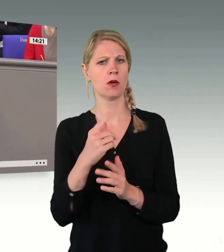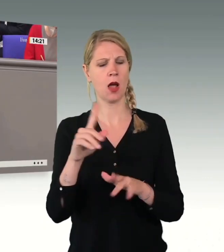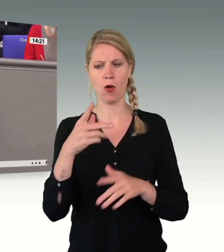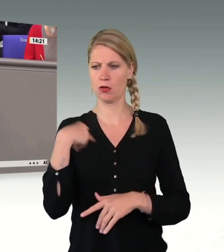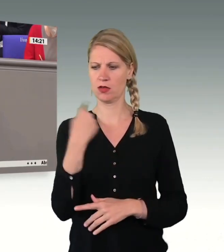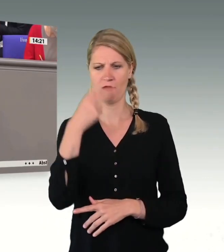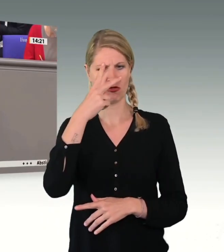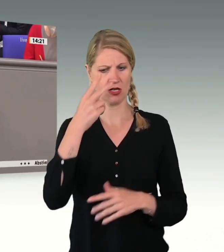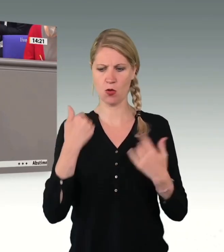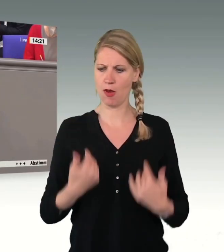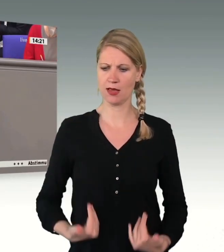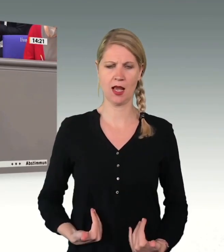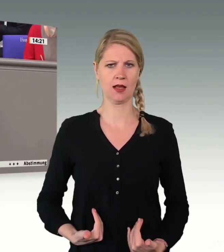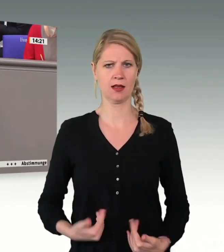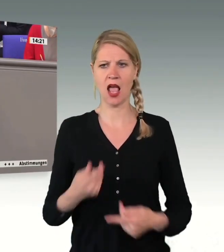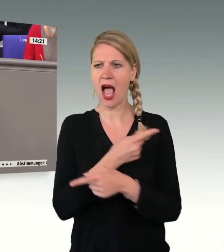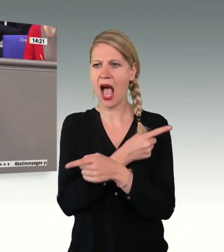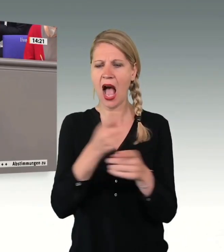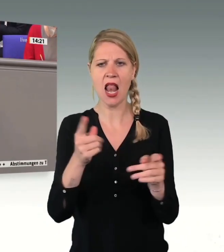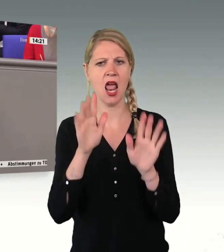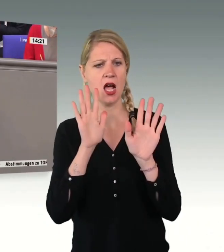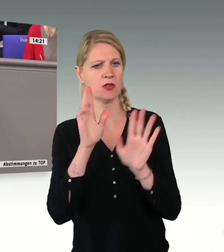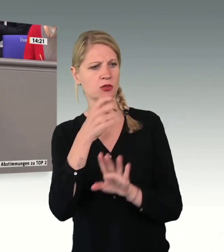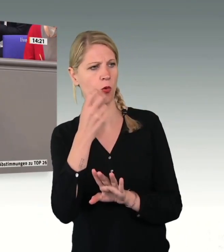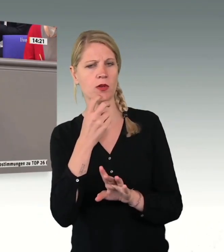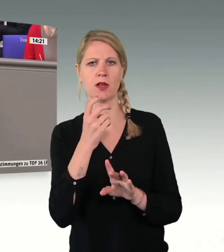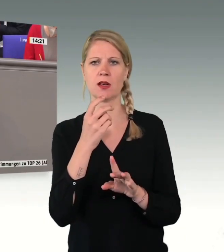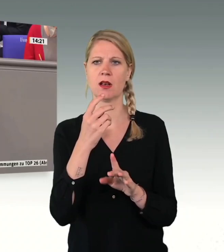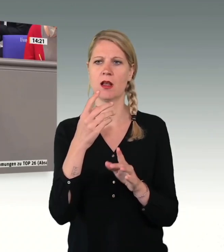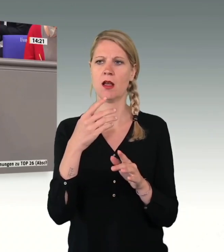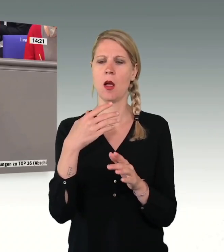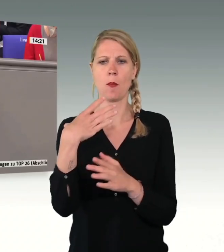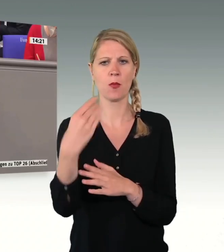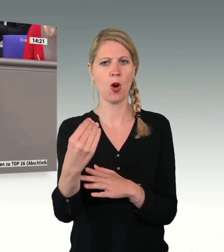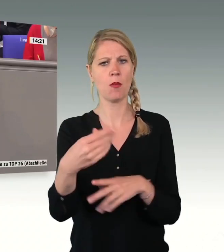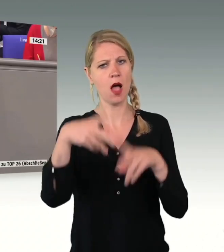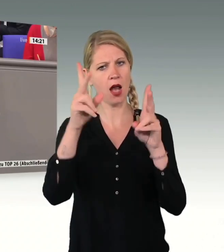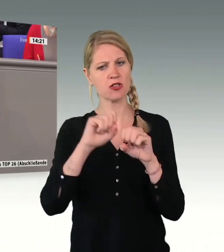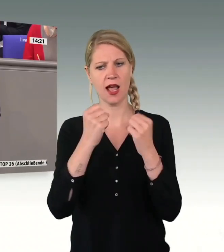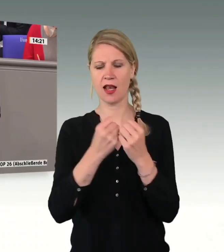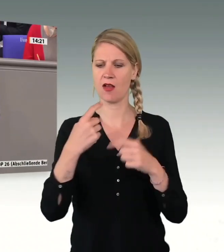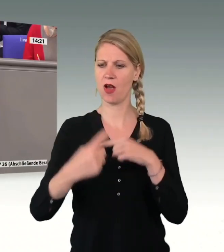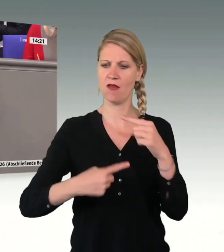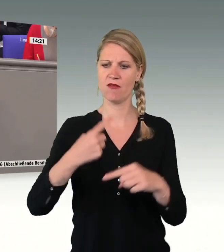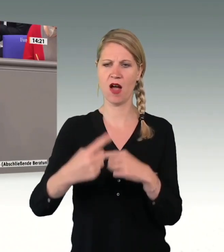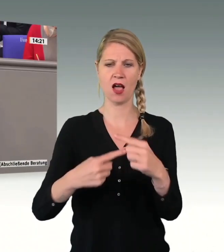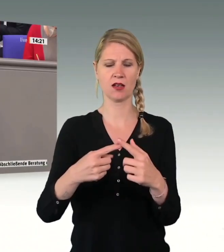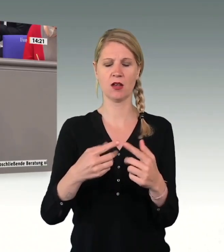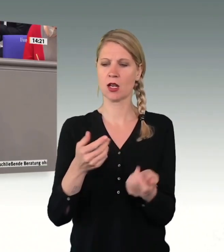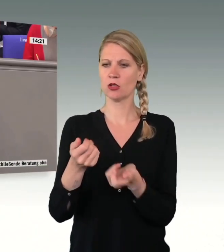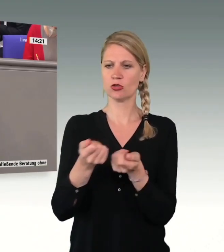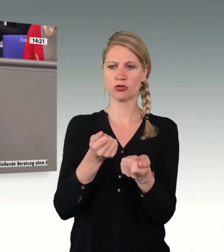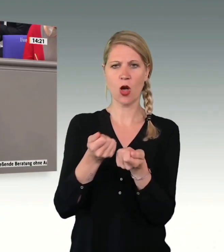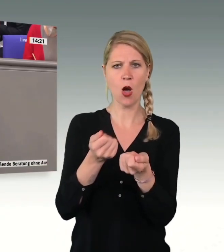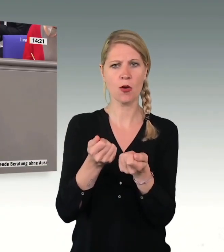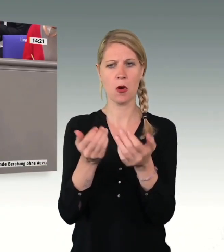Alle Asylsuchenden haben einen Anspruch auf ein rechtsstaatliches Verfahren. Und die Steuerung und Begrenzung von Migration